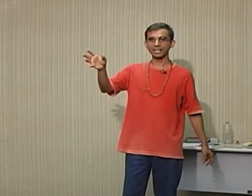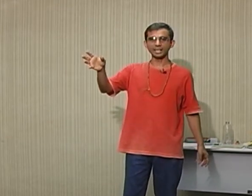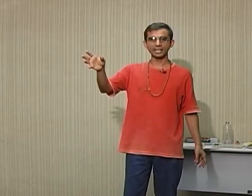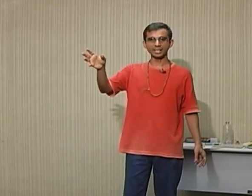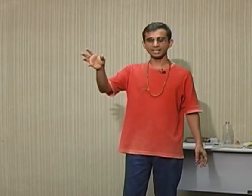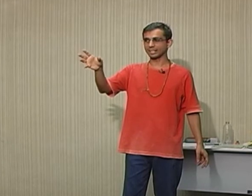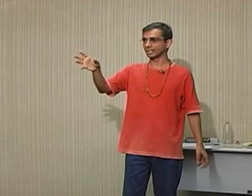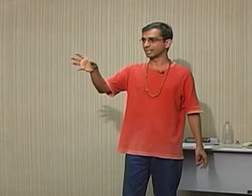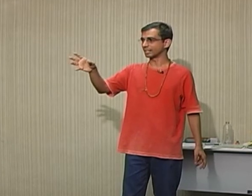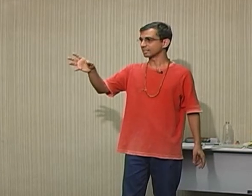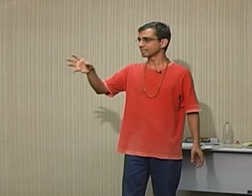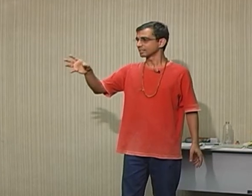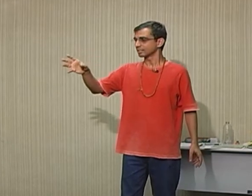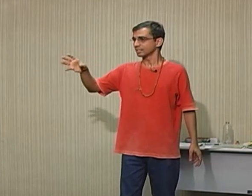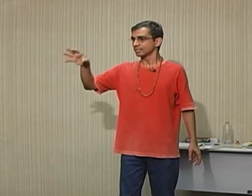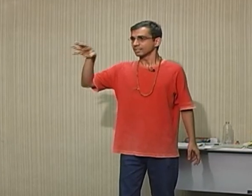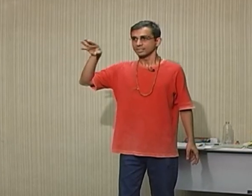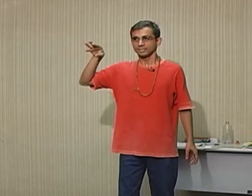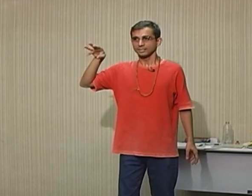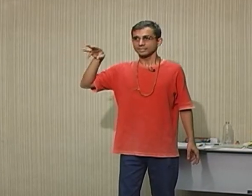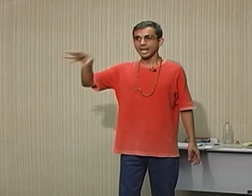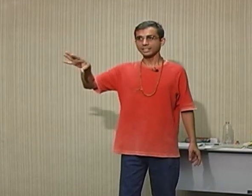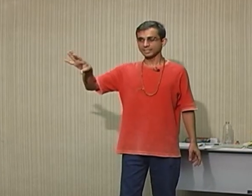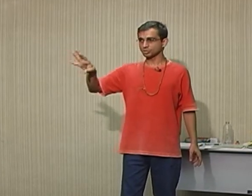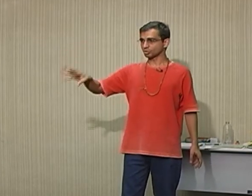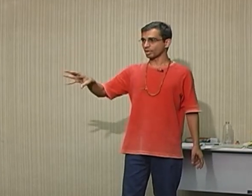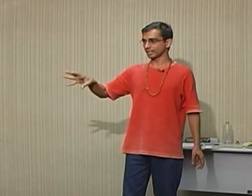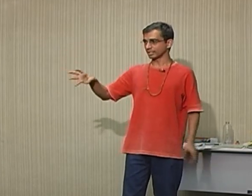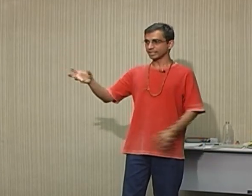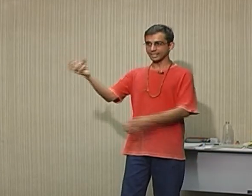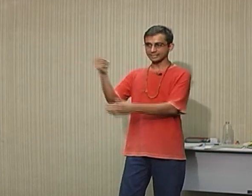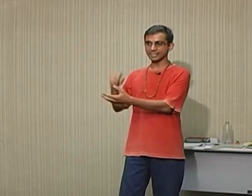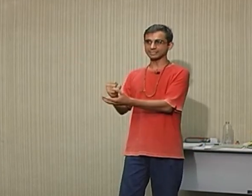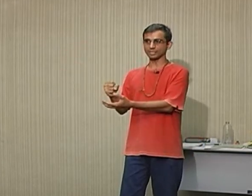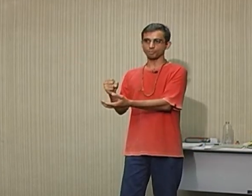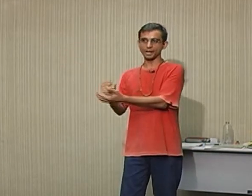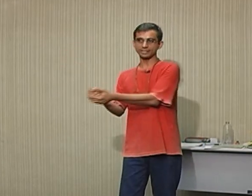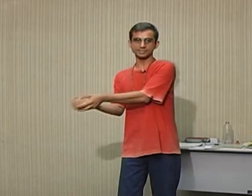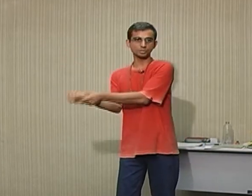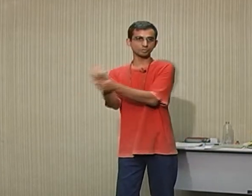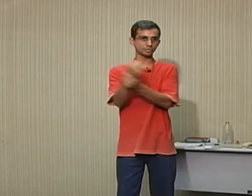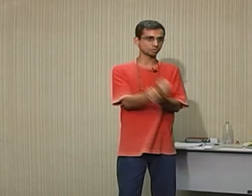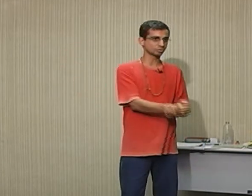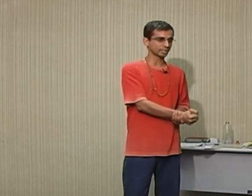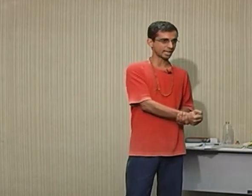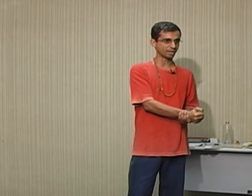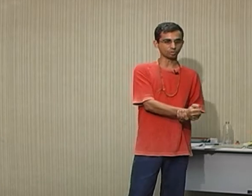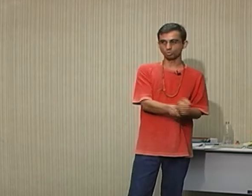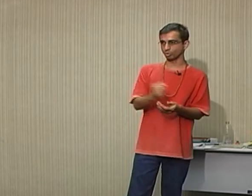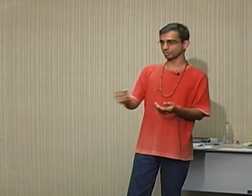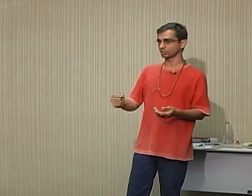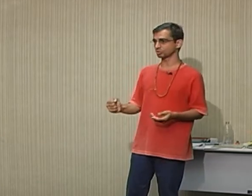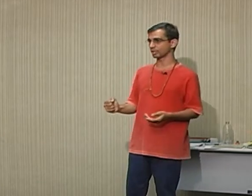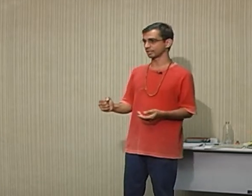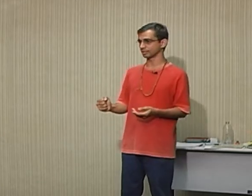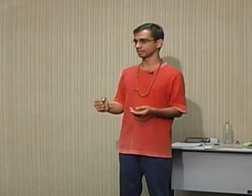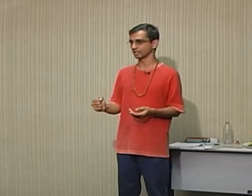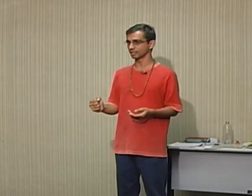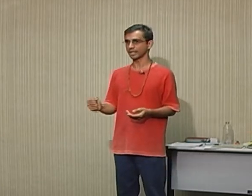está ali na história e ela tem as zero-opeia, mas isso vai justificar o nome da história, né? É